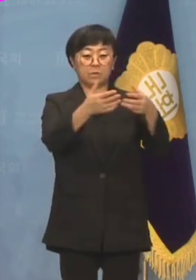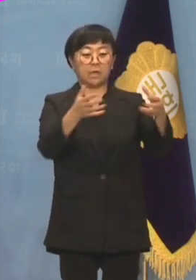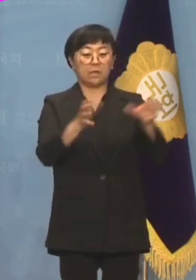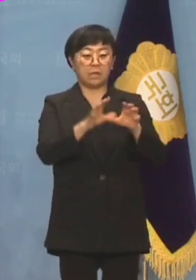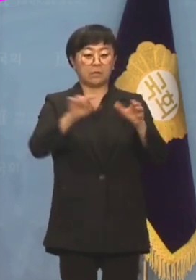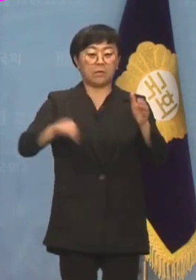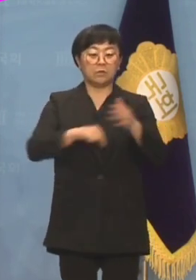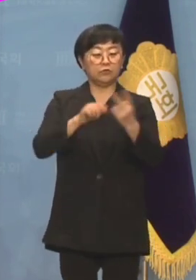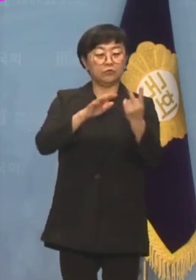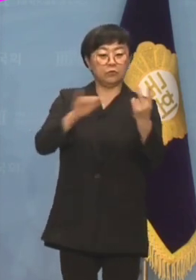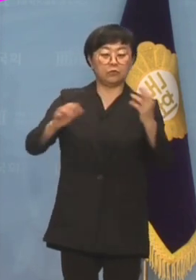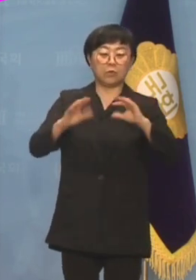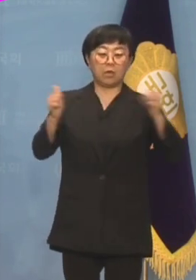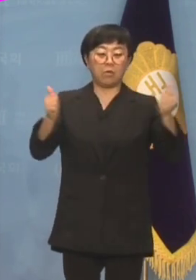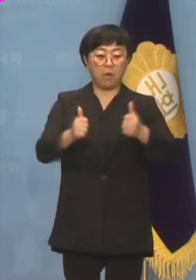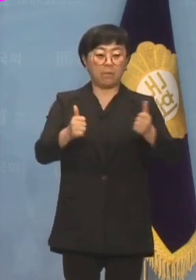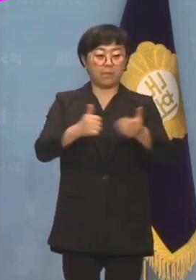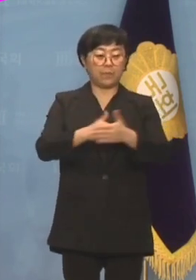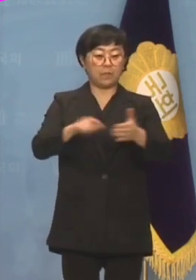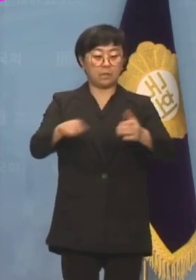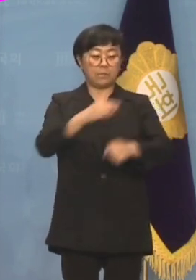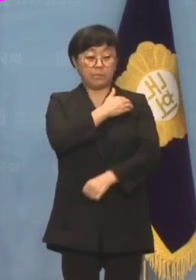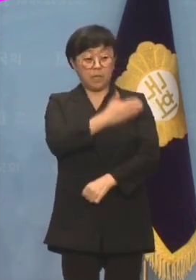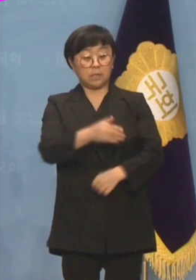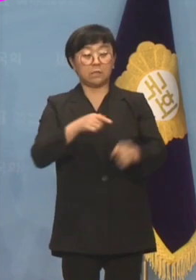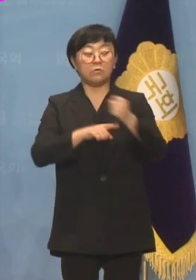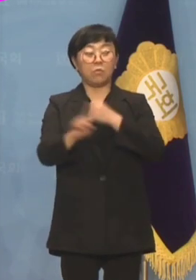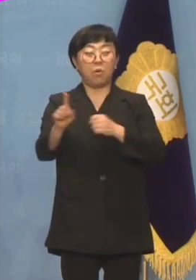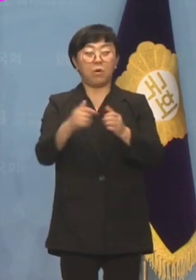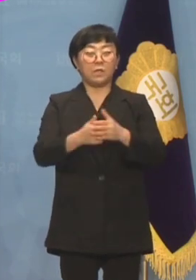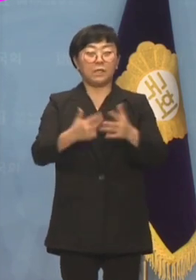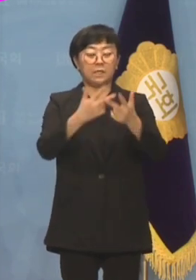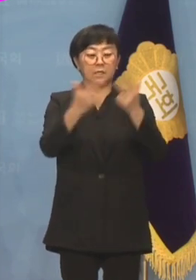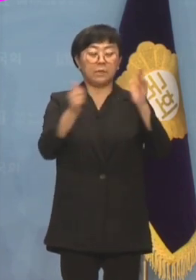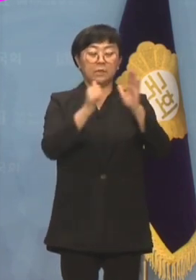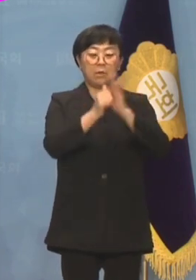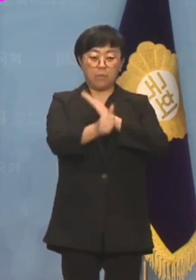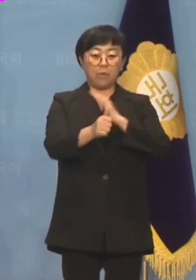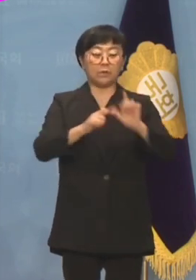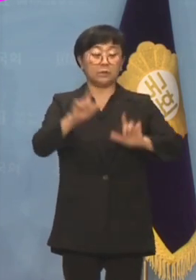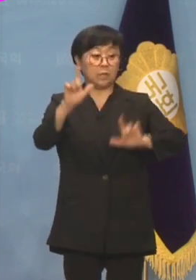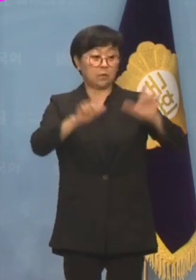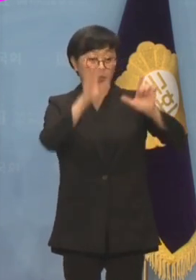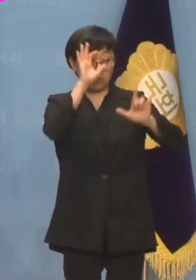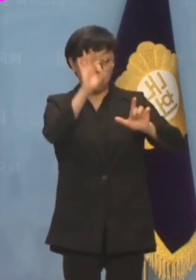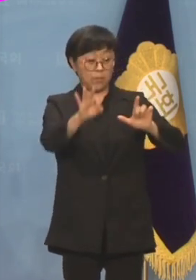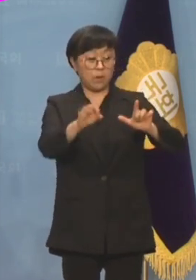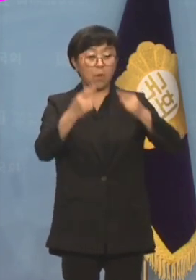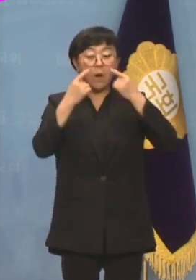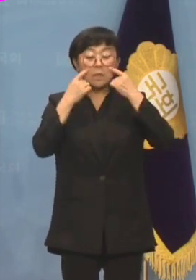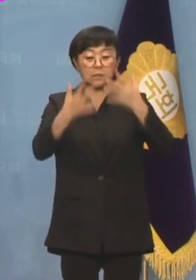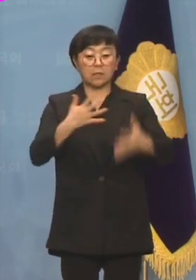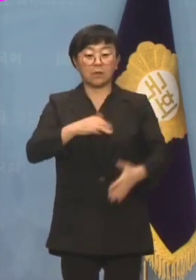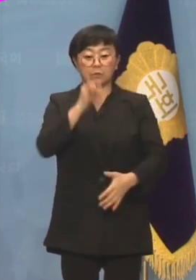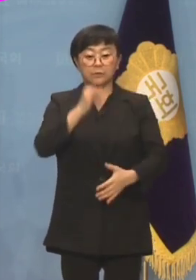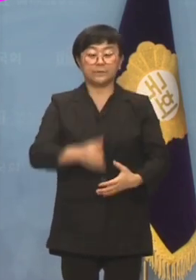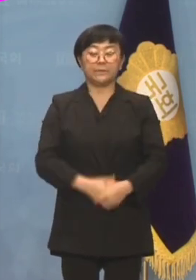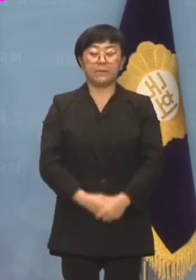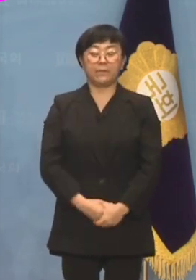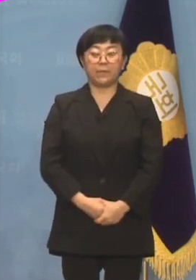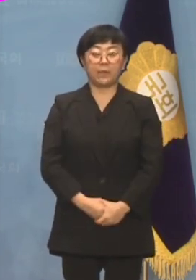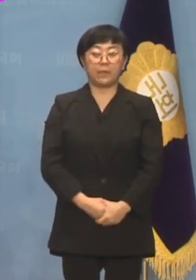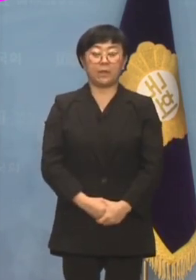내에서 두 의원을 지금까지 사실상 방치해온 이유는 이재명 대표의 태도를 보면 명확히 보입니다.